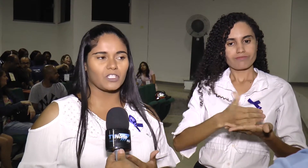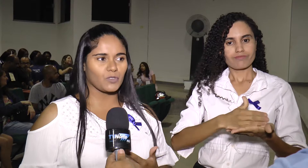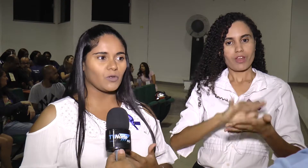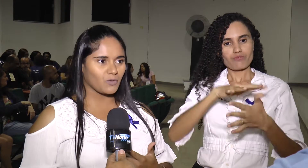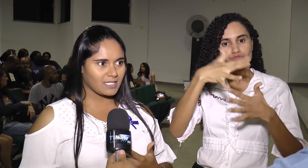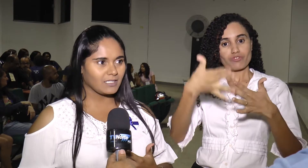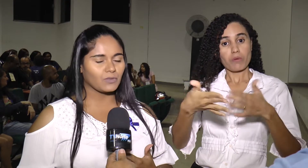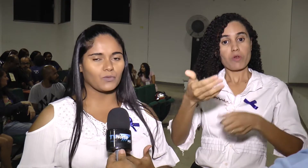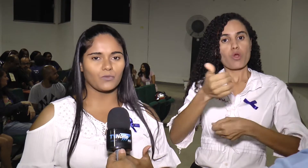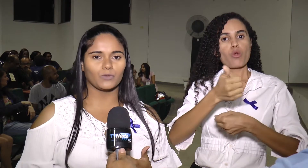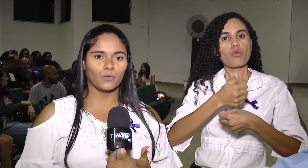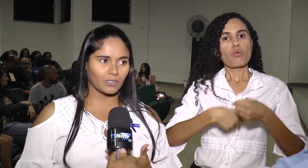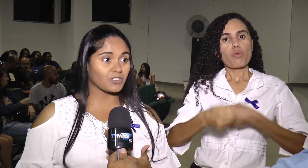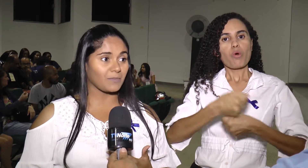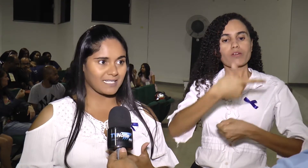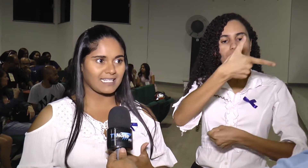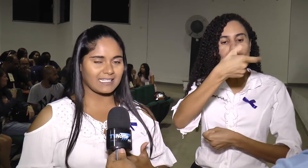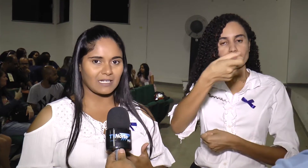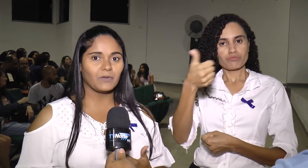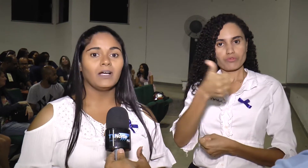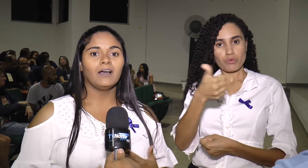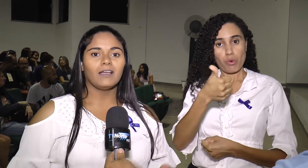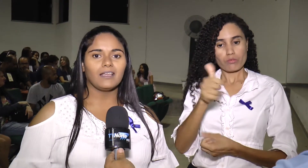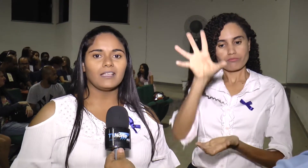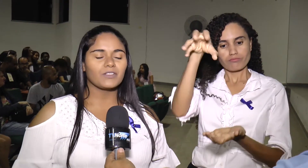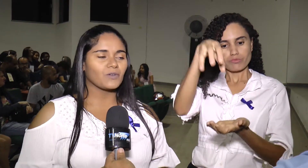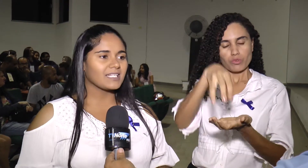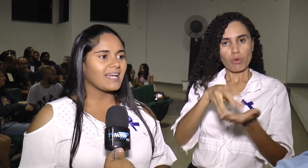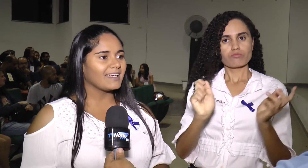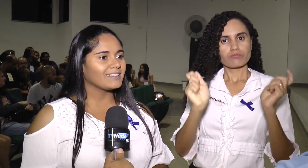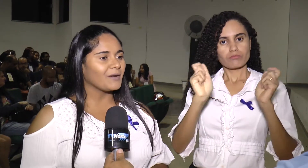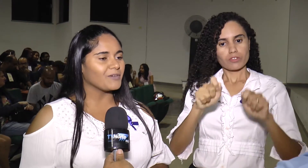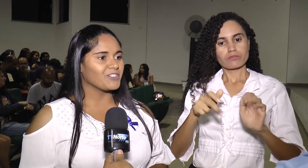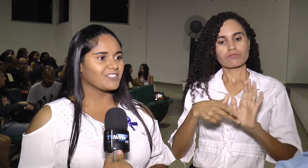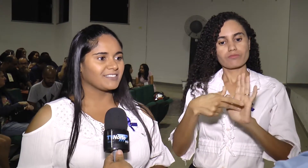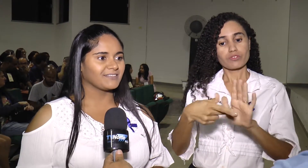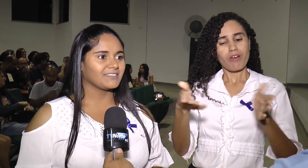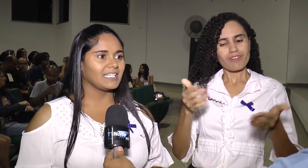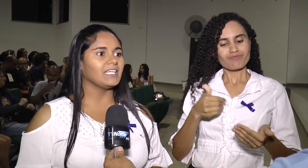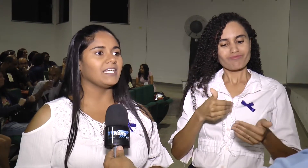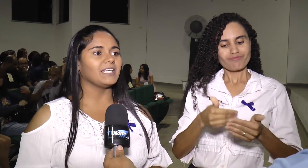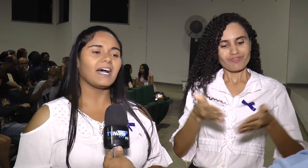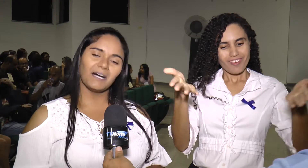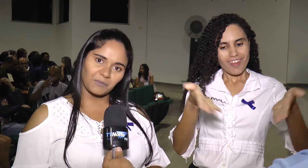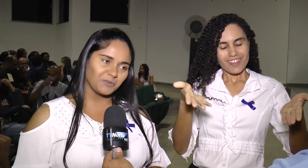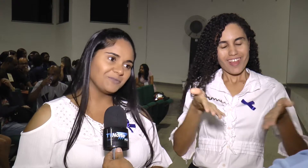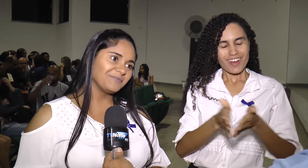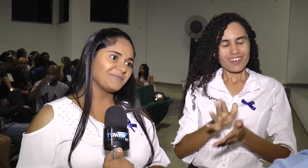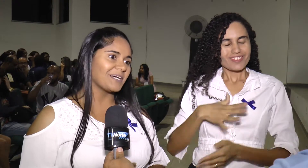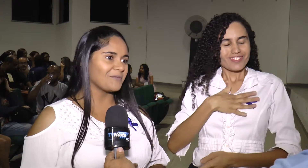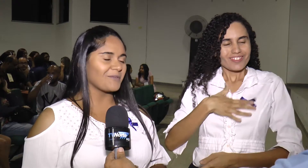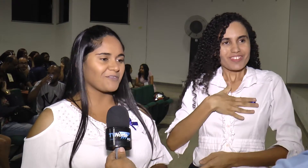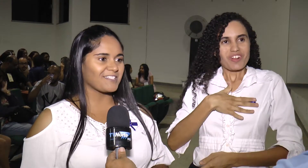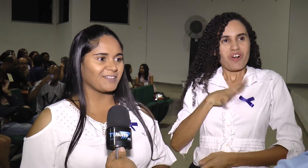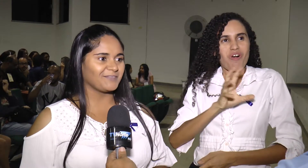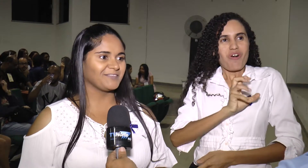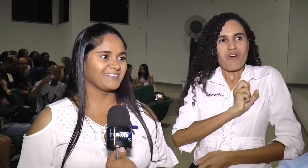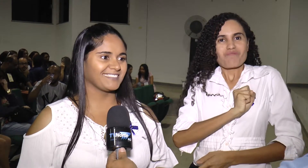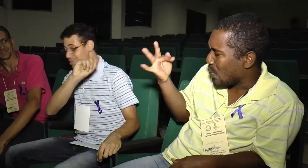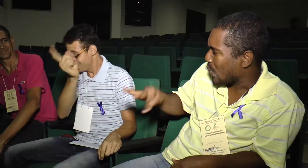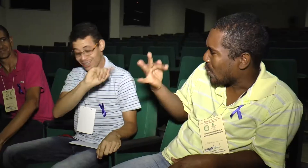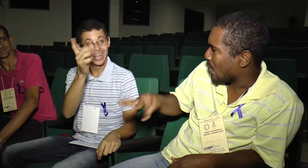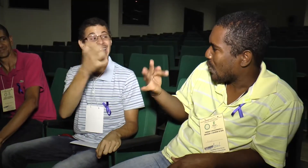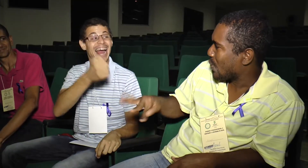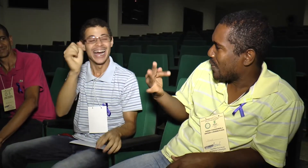Libras em 2011 No núcleo de capacitação E estou nessa área até hoje E amo, amo a minha profissão